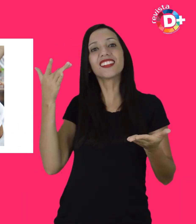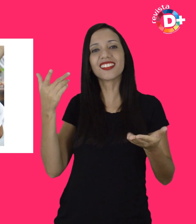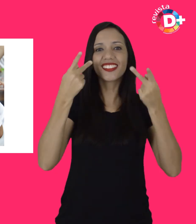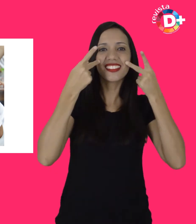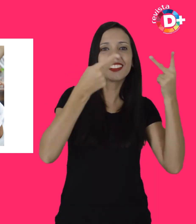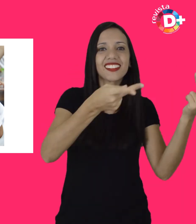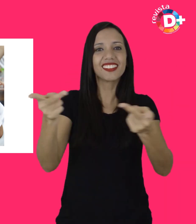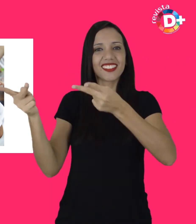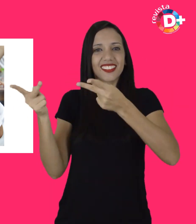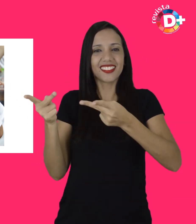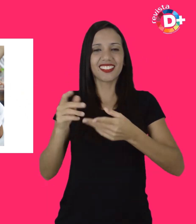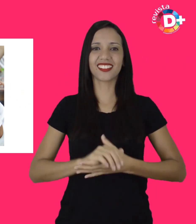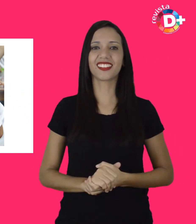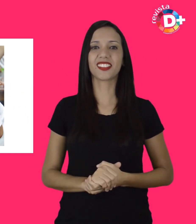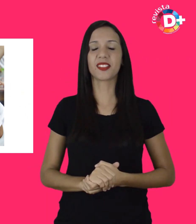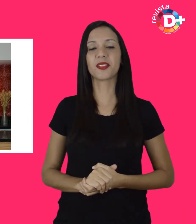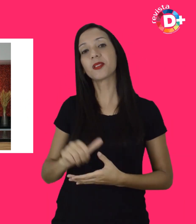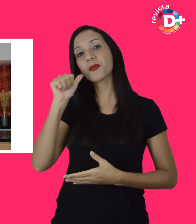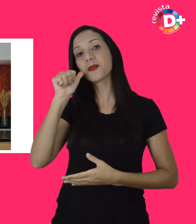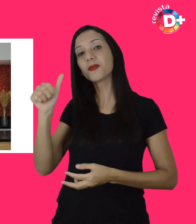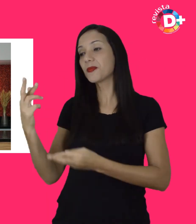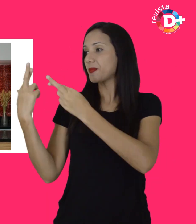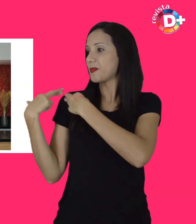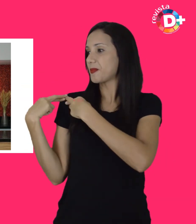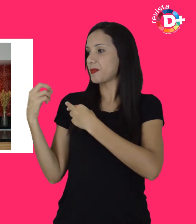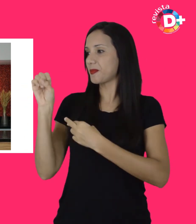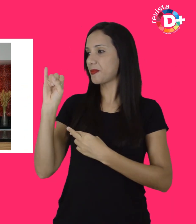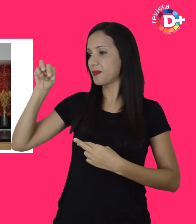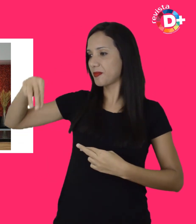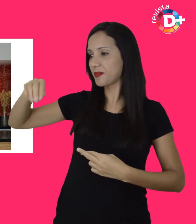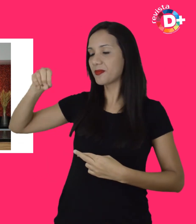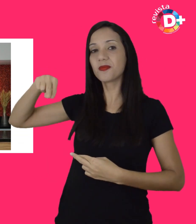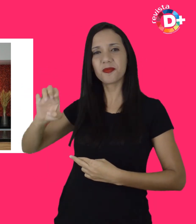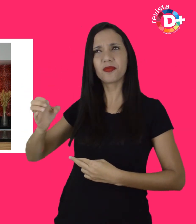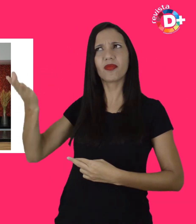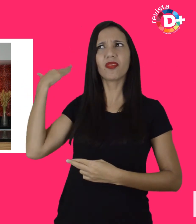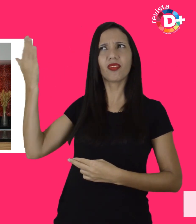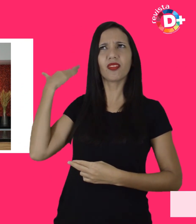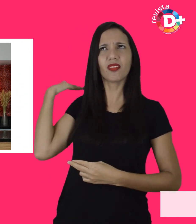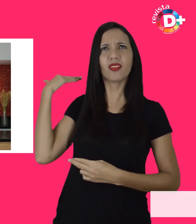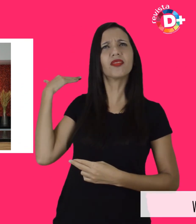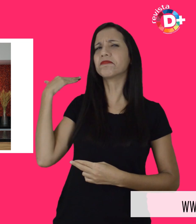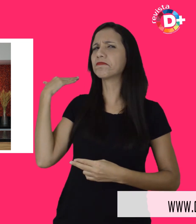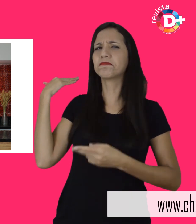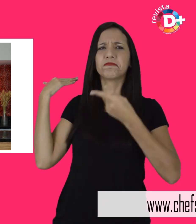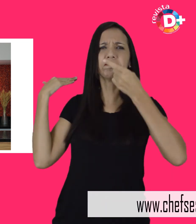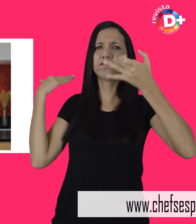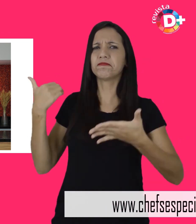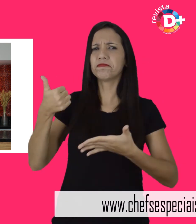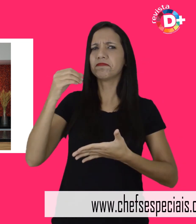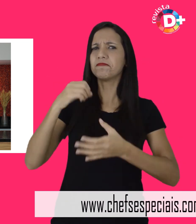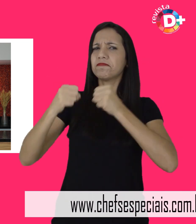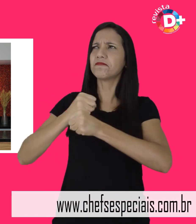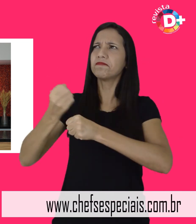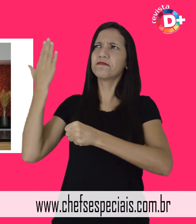Simone afirma que 10 anos atrás não se falava em síndrome de Dow As pessoas com essa